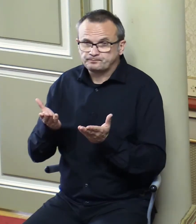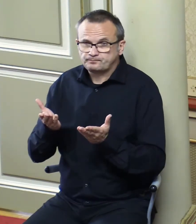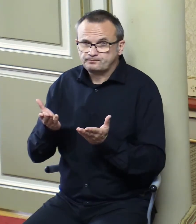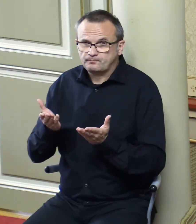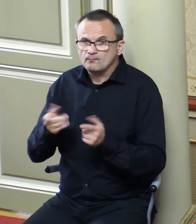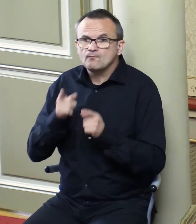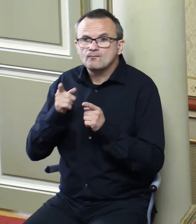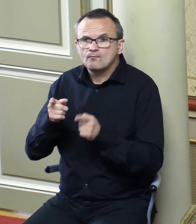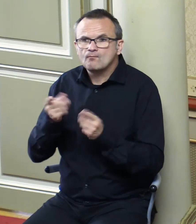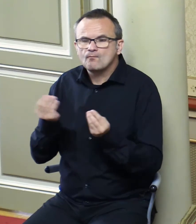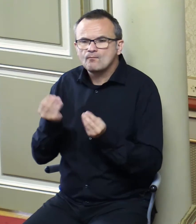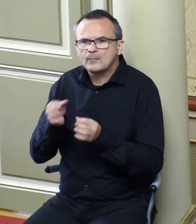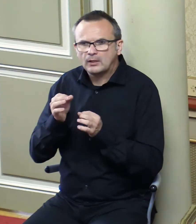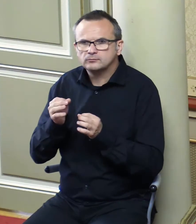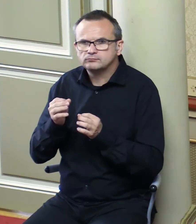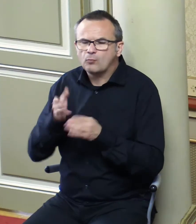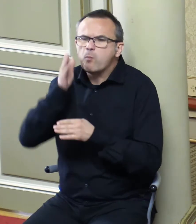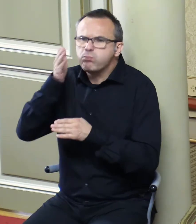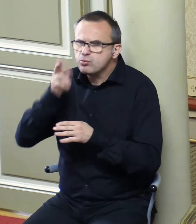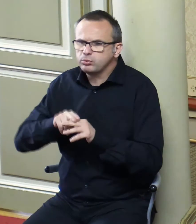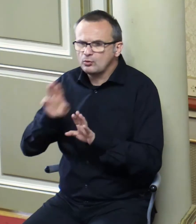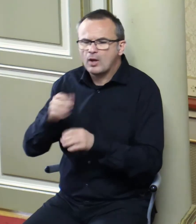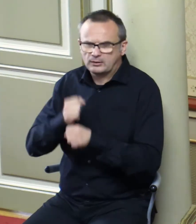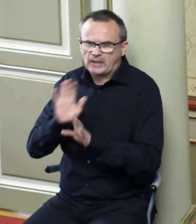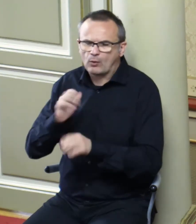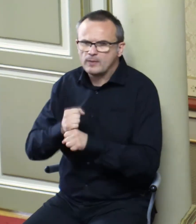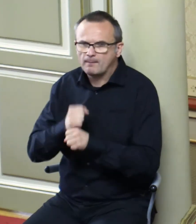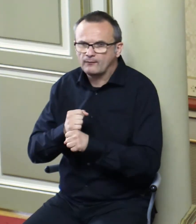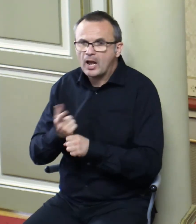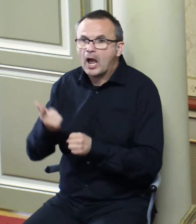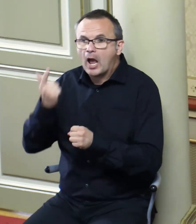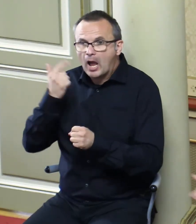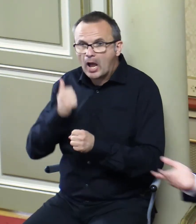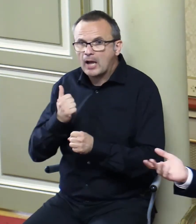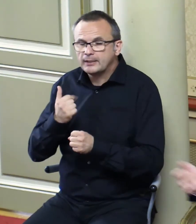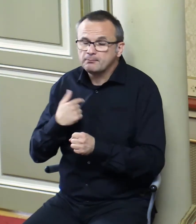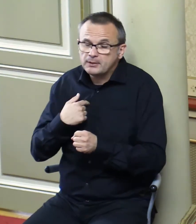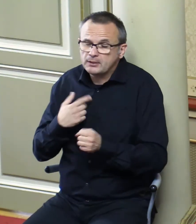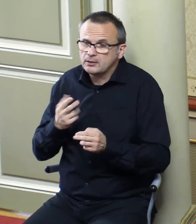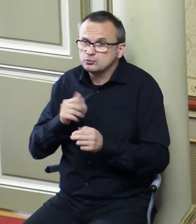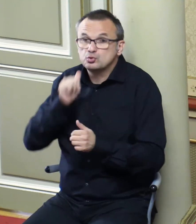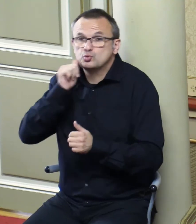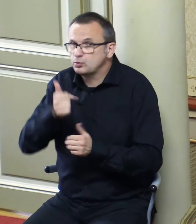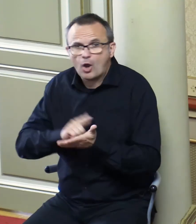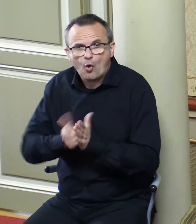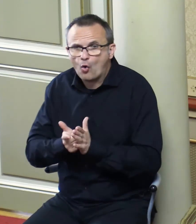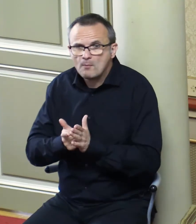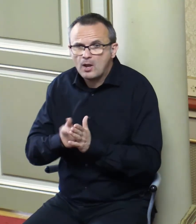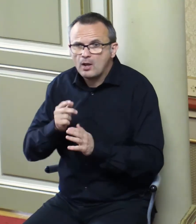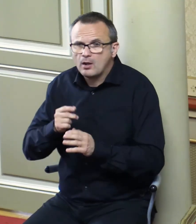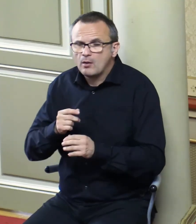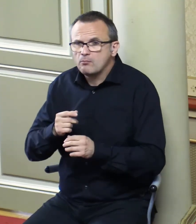to je sigurno nešto što je nekaka budućnost. A do svakom slučaju, razmotit ćemo, evo, sutra odmah da se tamo